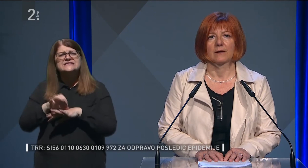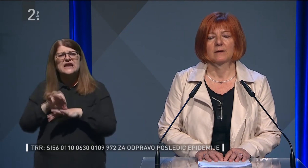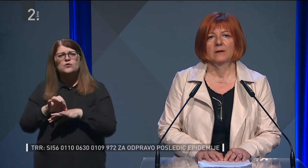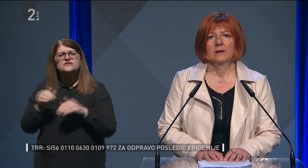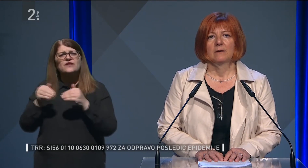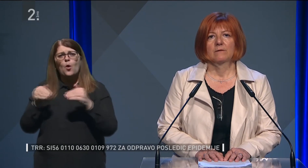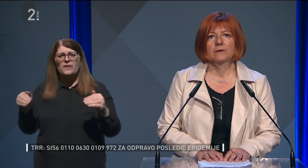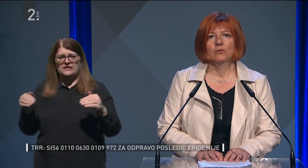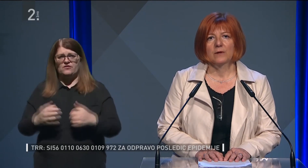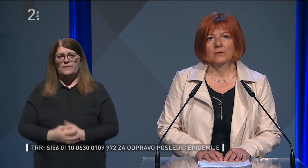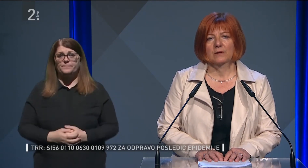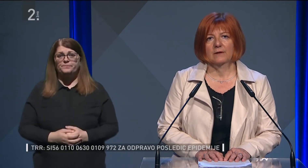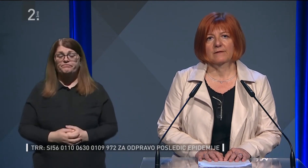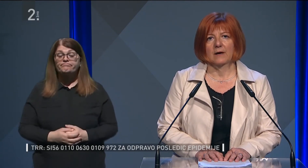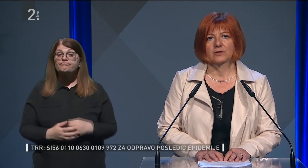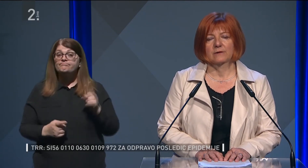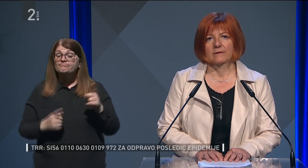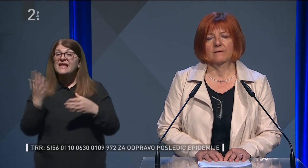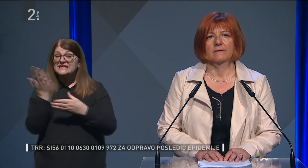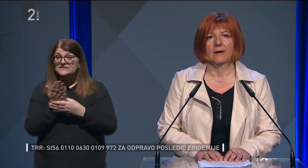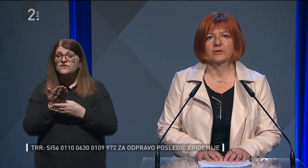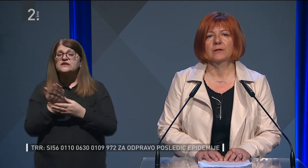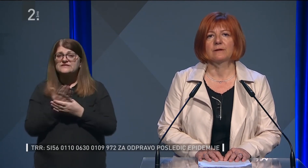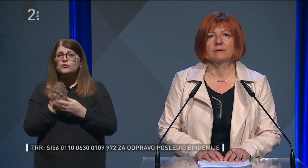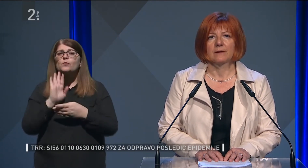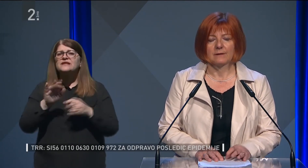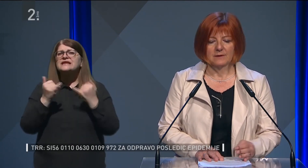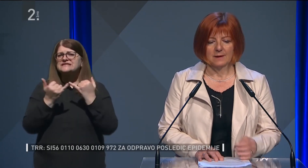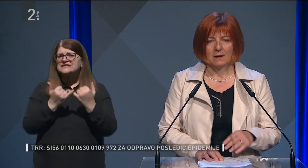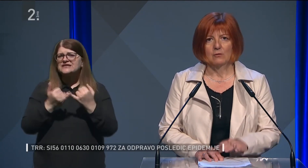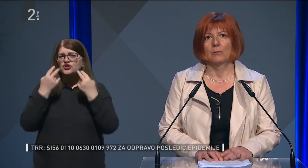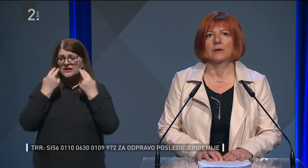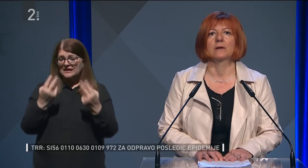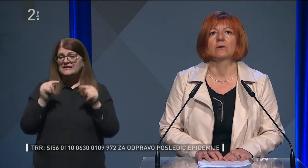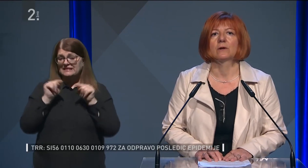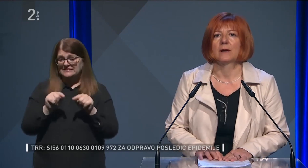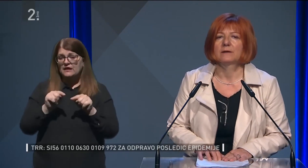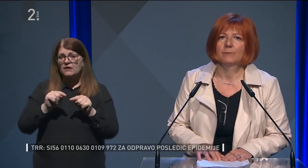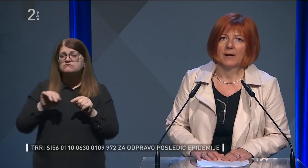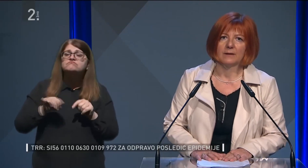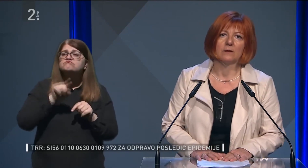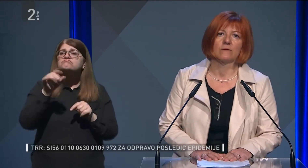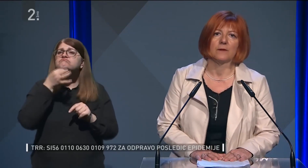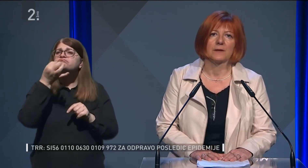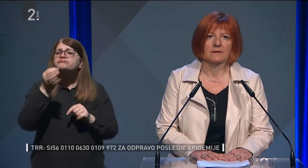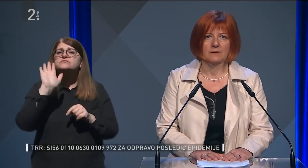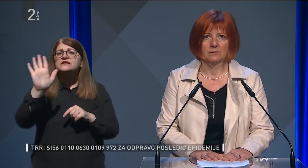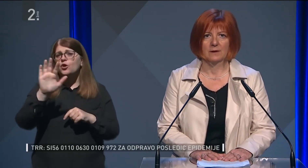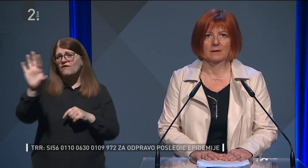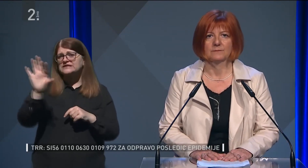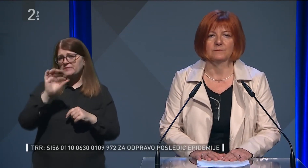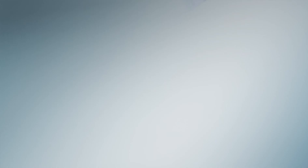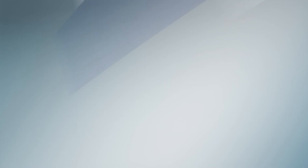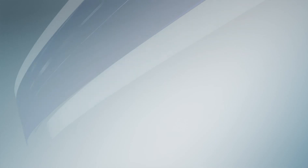omejitve. Svetujemo, da naj se starši gleditej in tega obrnajo na izbranega osebnega